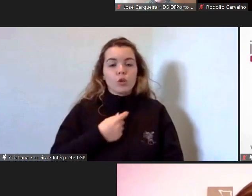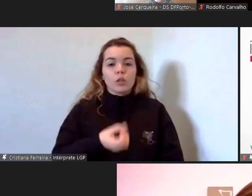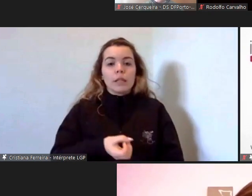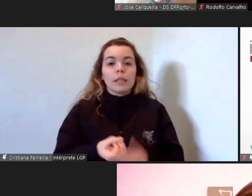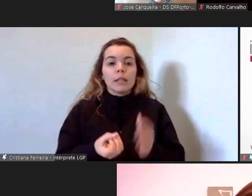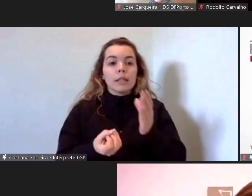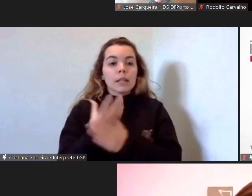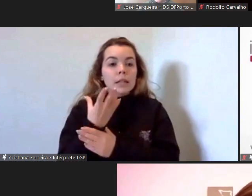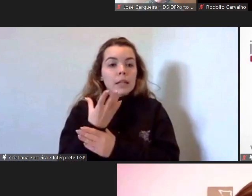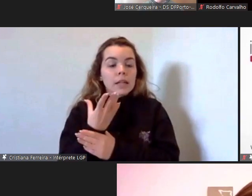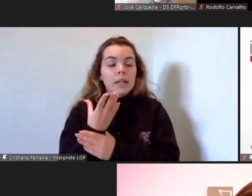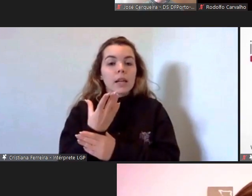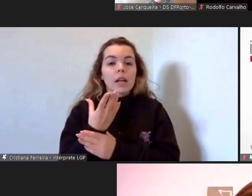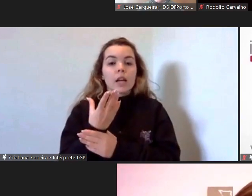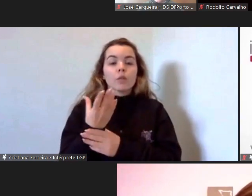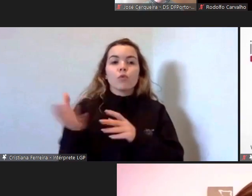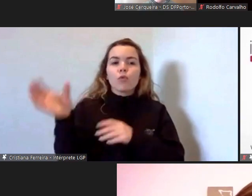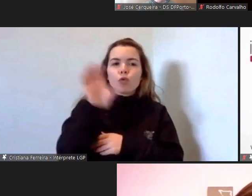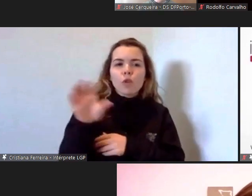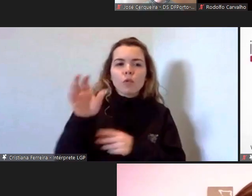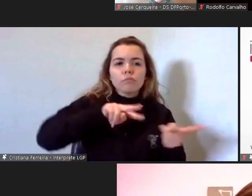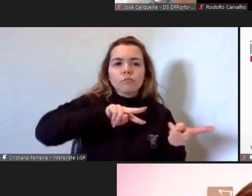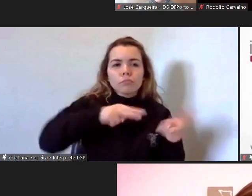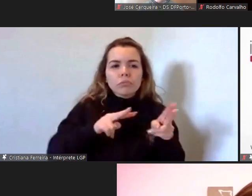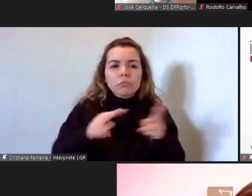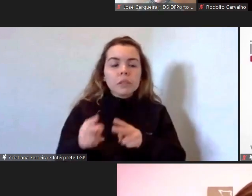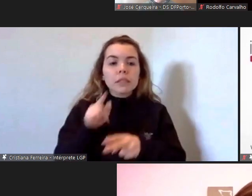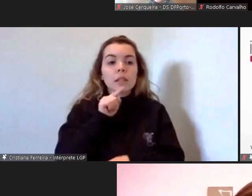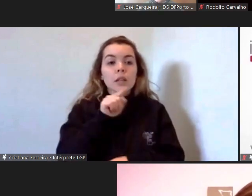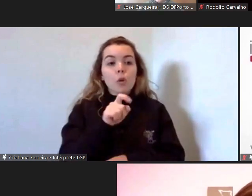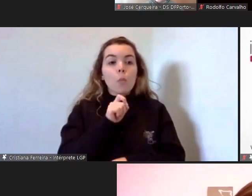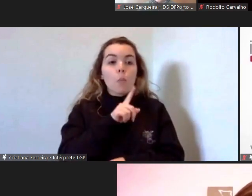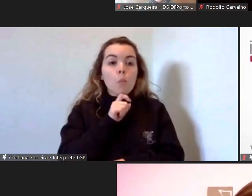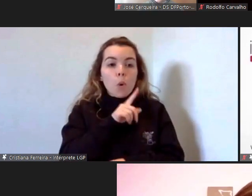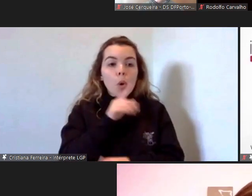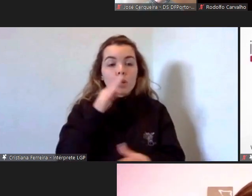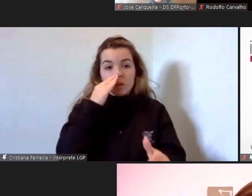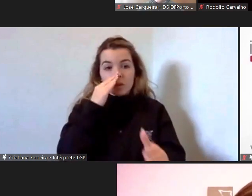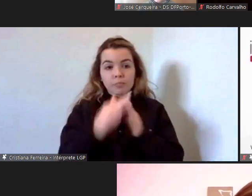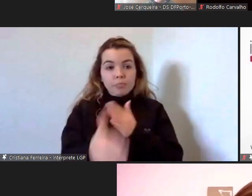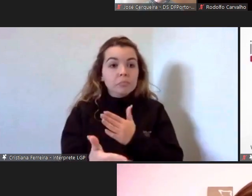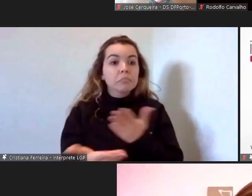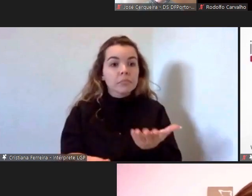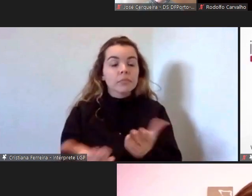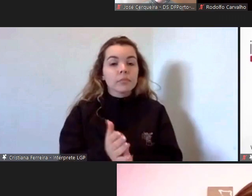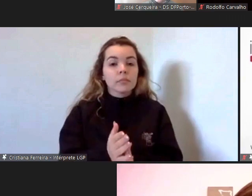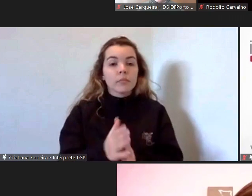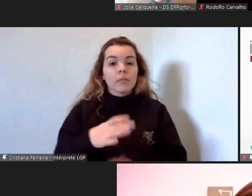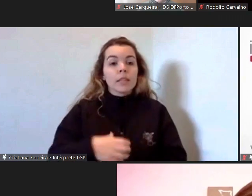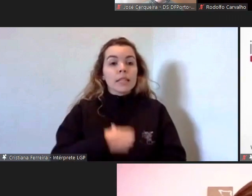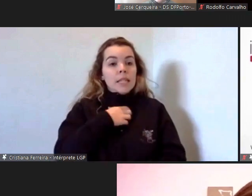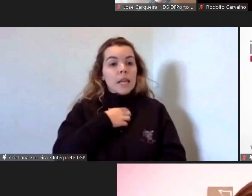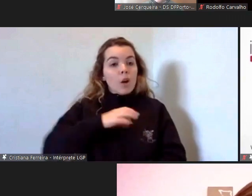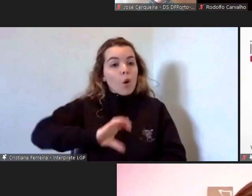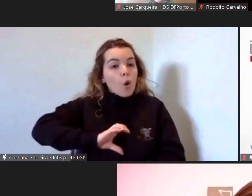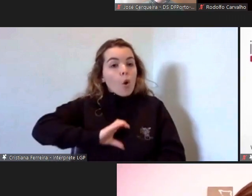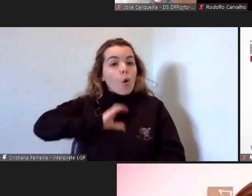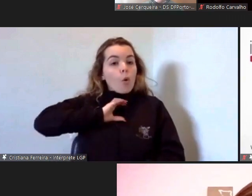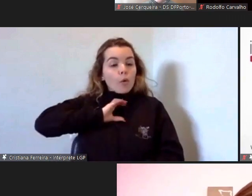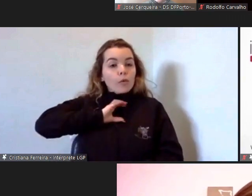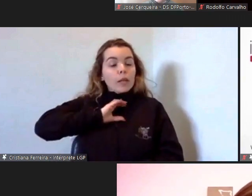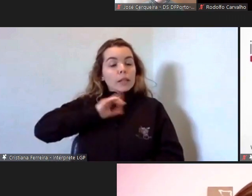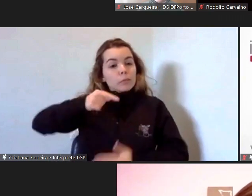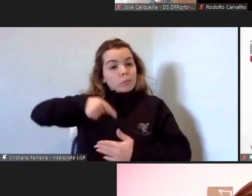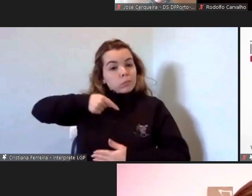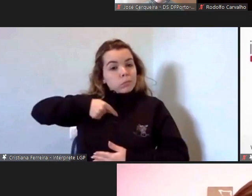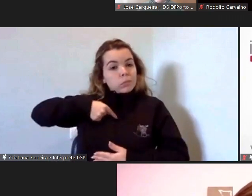criarmos mecanismos mecanismos em que isso possa verificar em que eles sentem-se confiantes de si